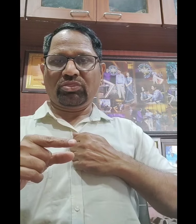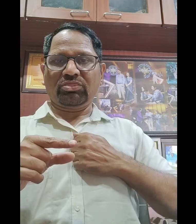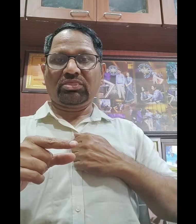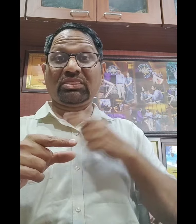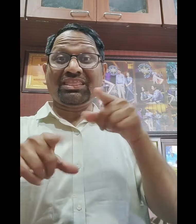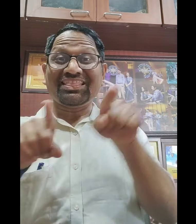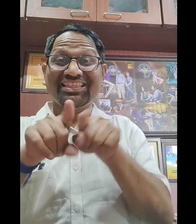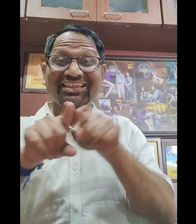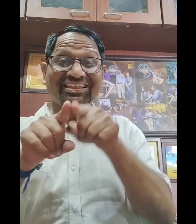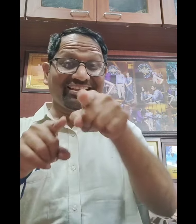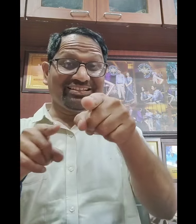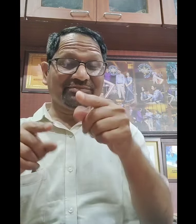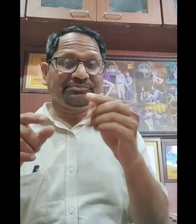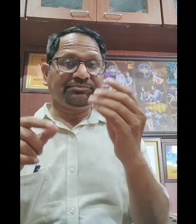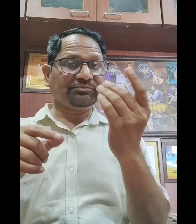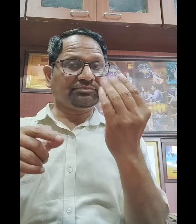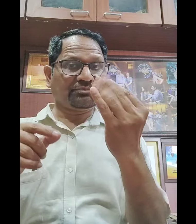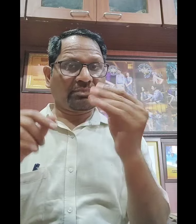की भार्षा है, आपकी अपनी भार्षा है